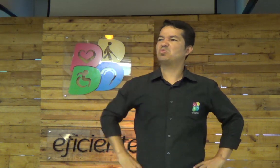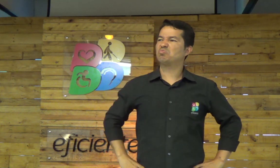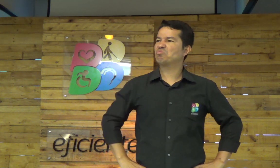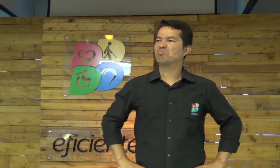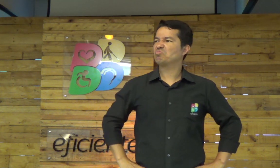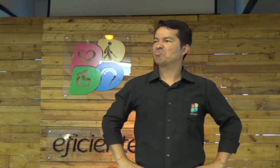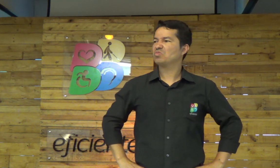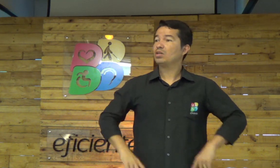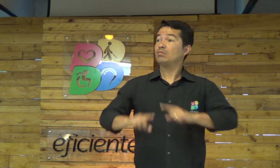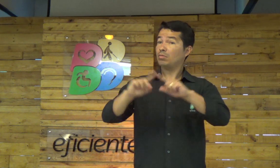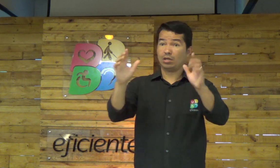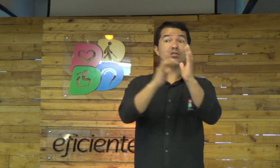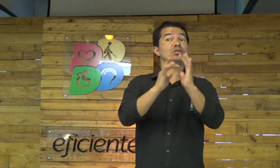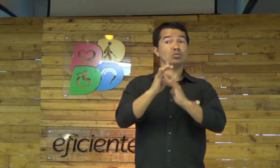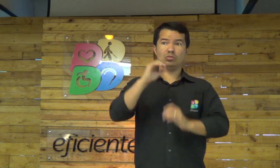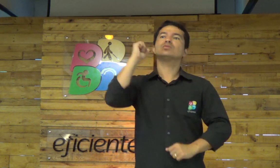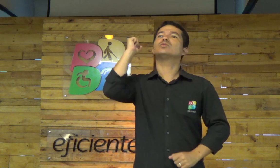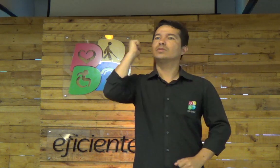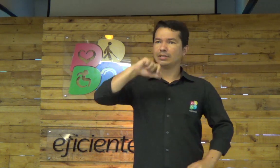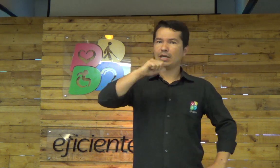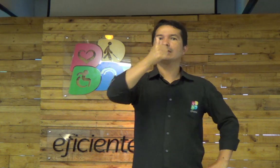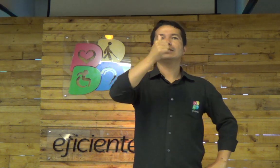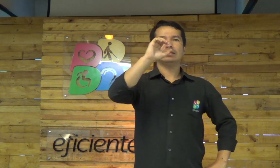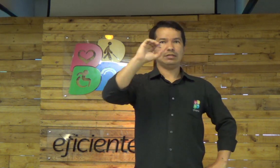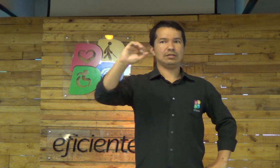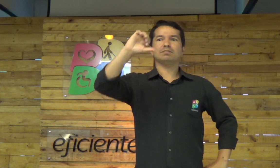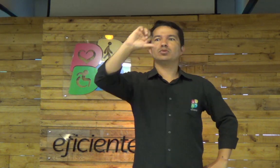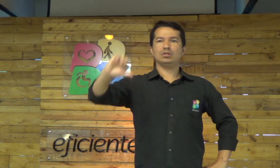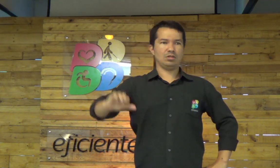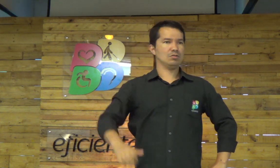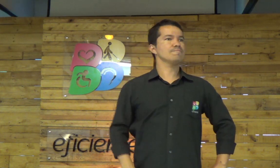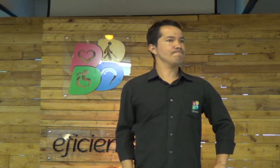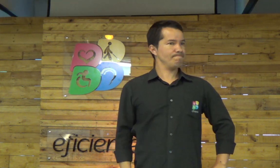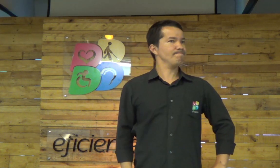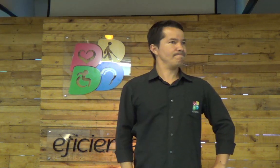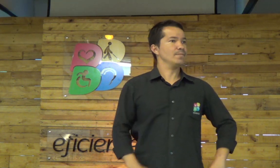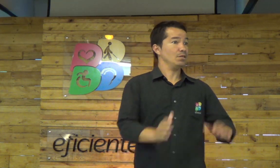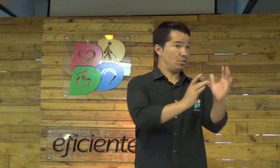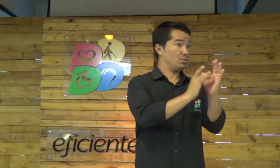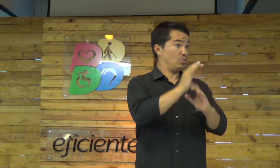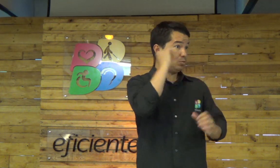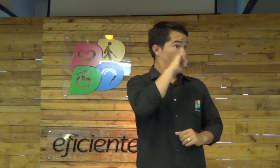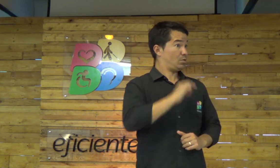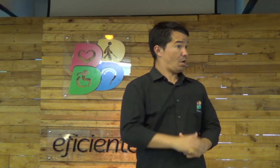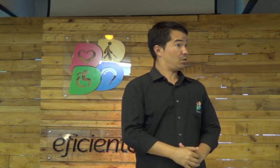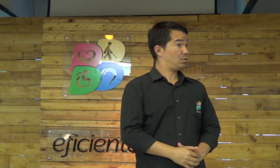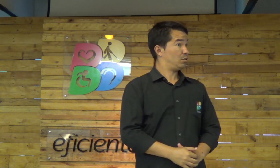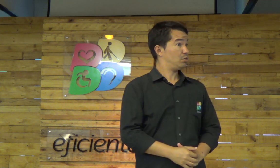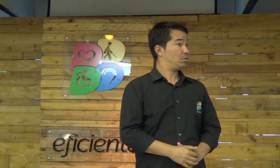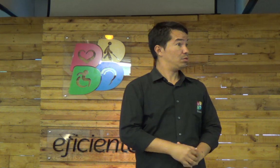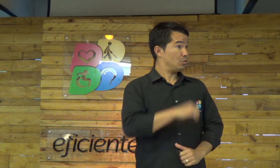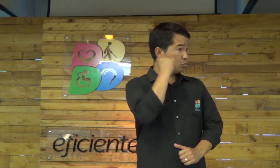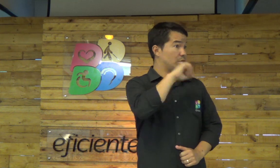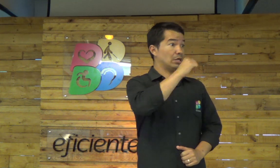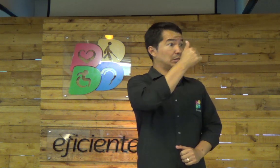Agora... Eu... Eu não consigo... Eu não consigo... Sozinho... Mas Jesus conseguiu... Jesus